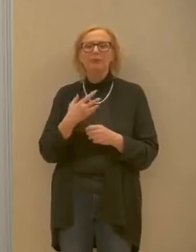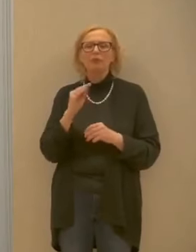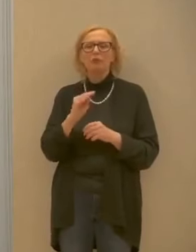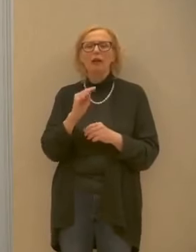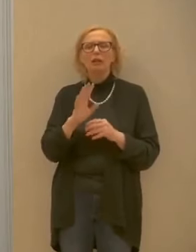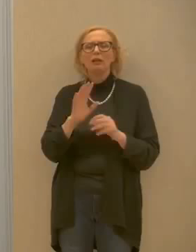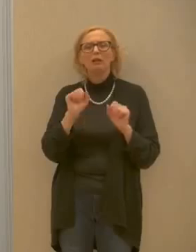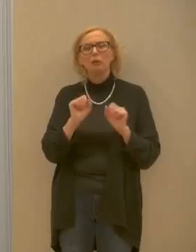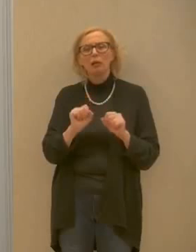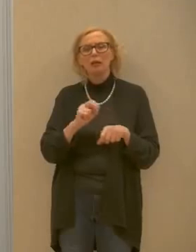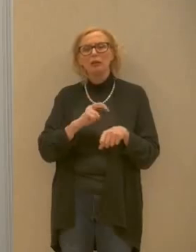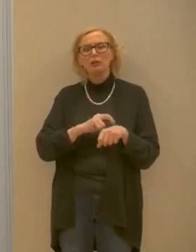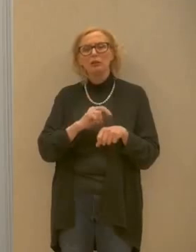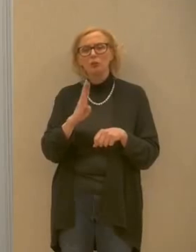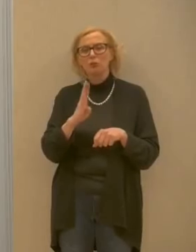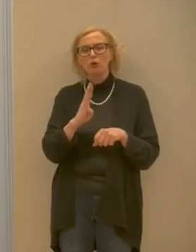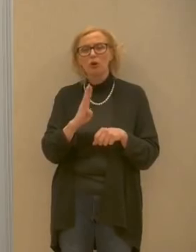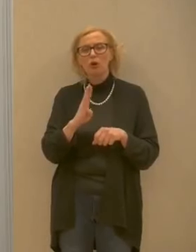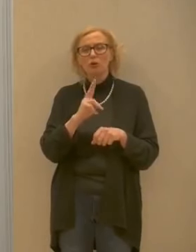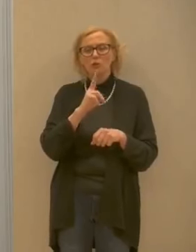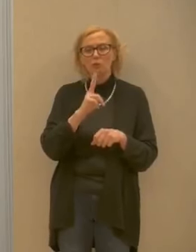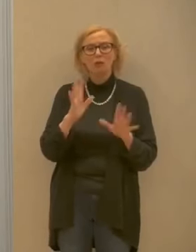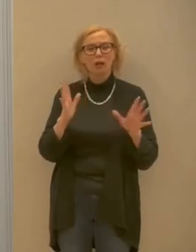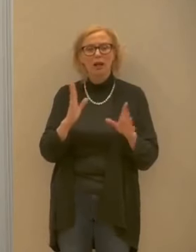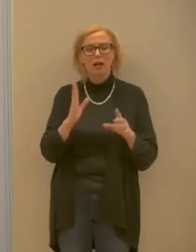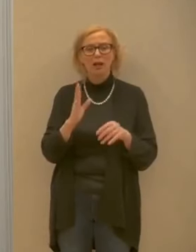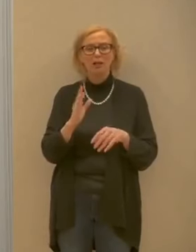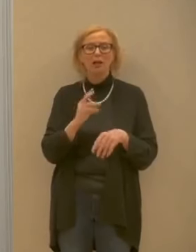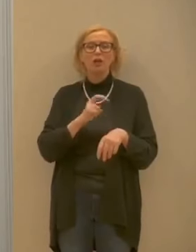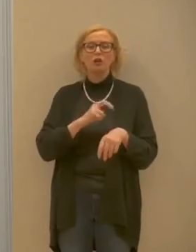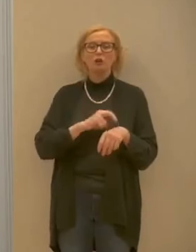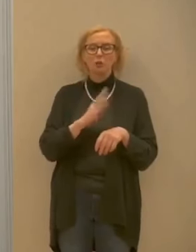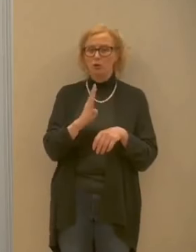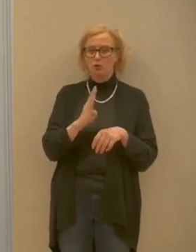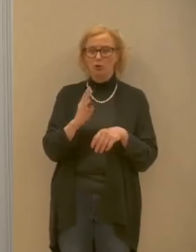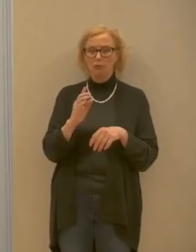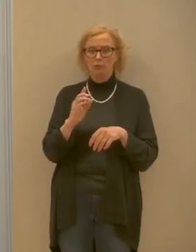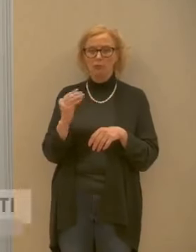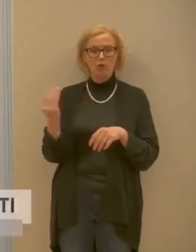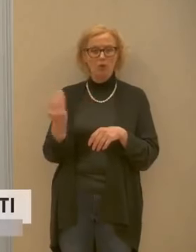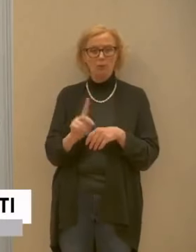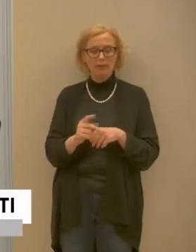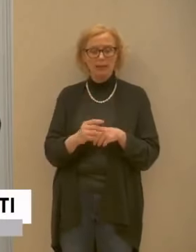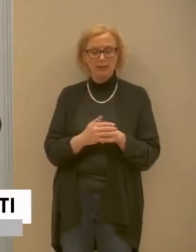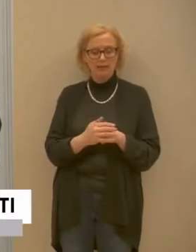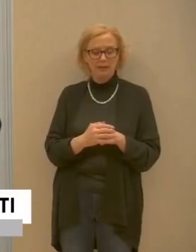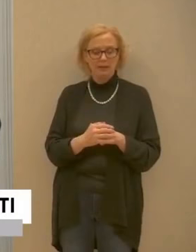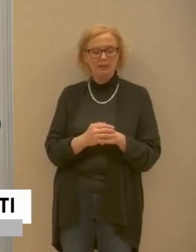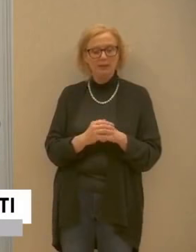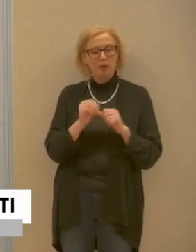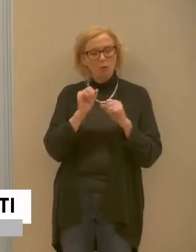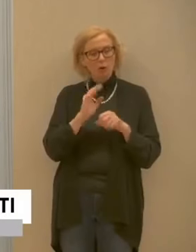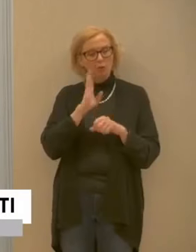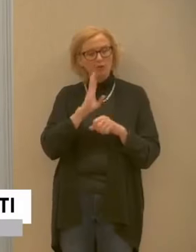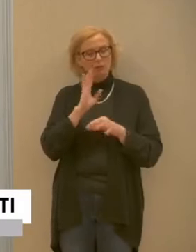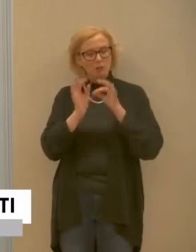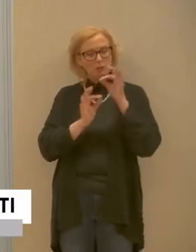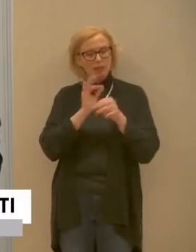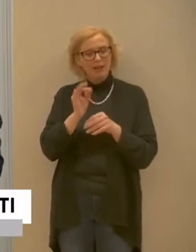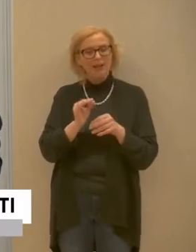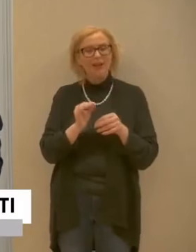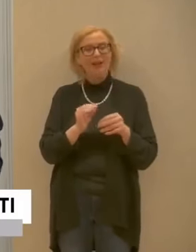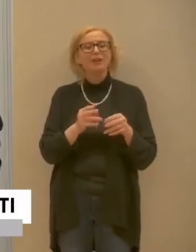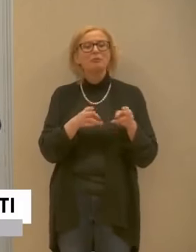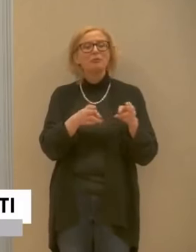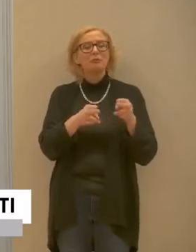Bordone ma non c'è in questo momento riusciamo con lei a precisare in rianimazione quanti posti ci